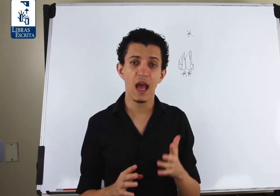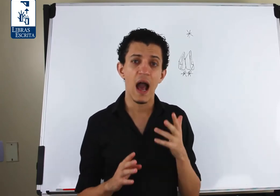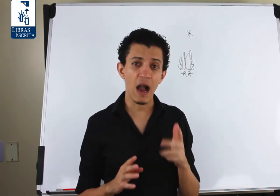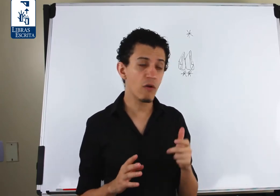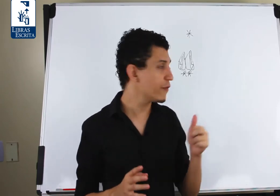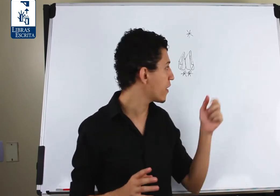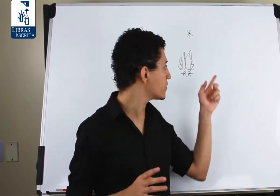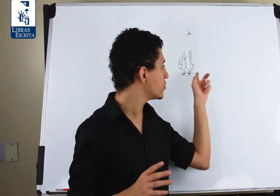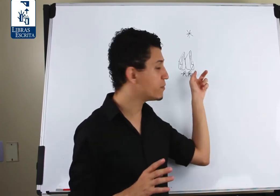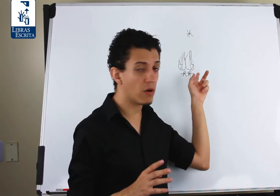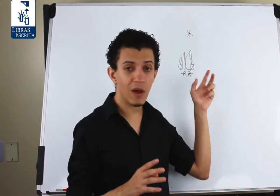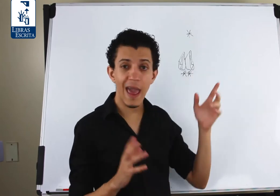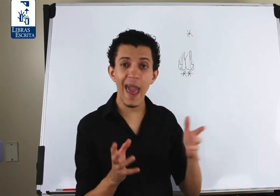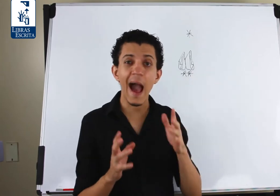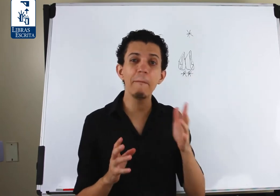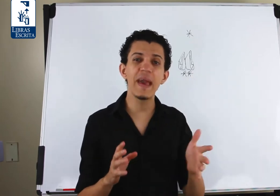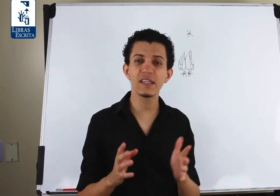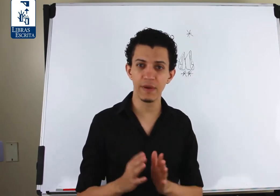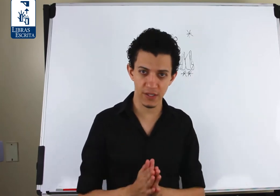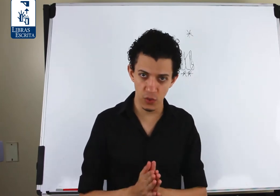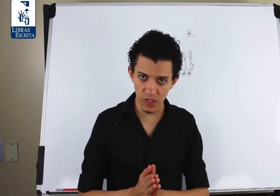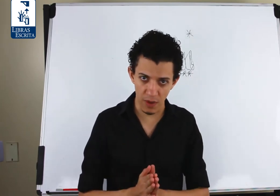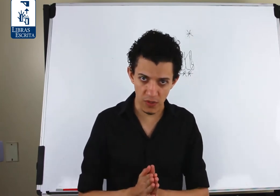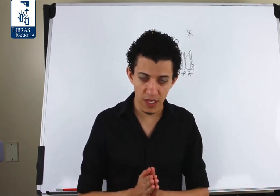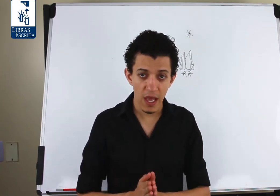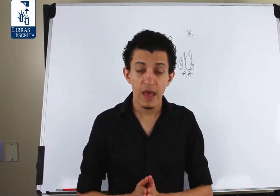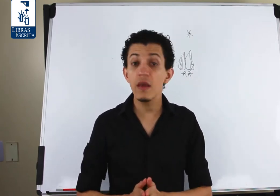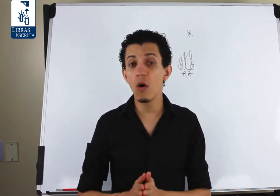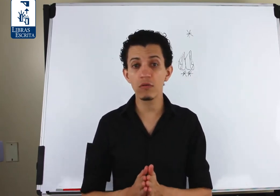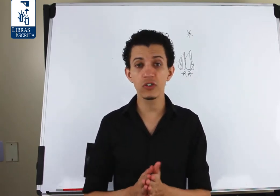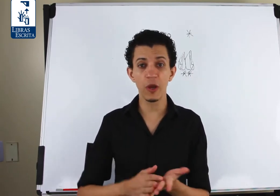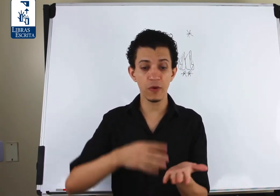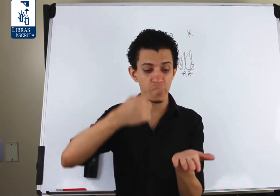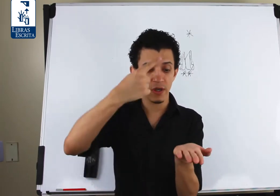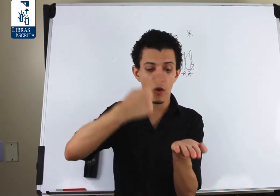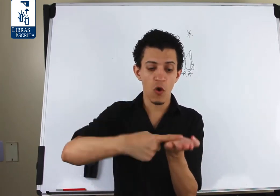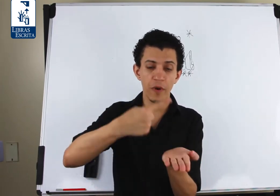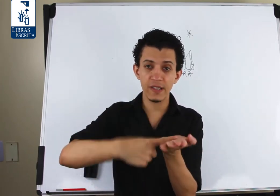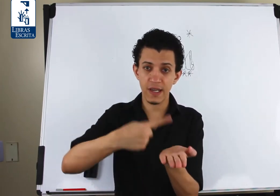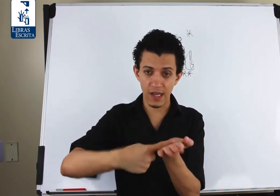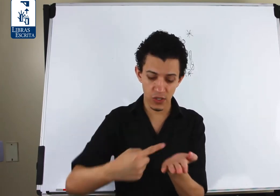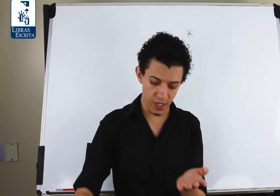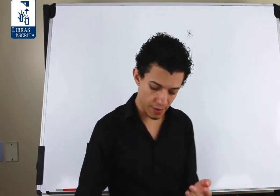a configuração de mão é a mesma nas duas mãos. E em outros tipos, como nesse caso aqui.